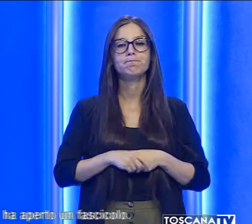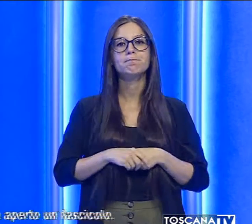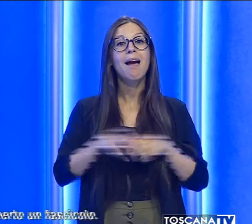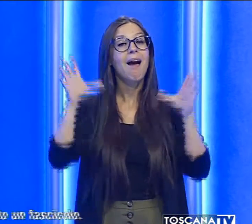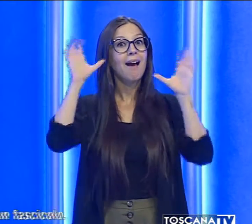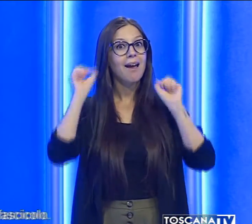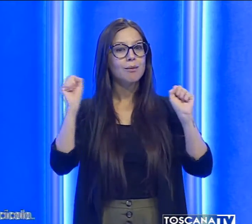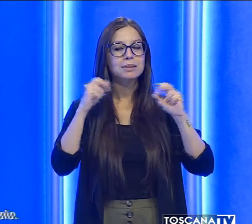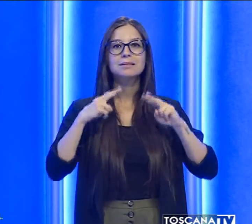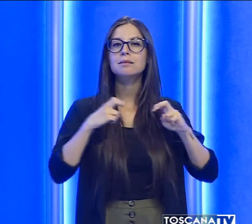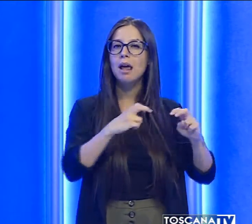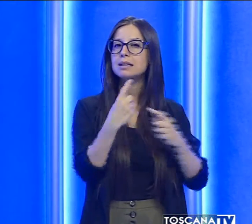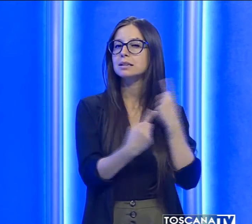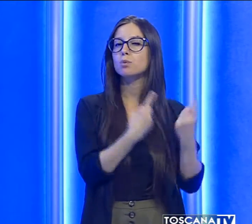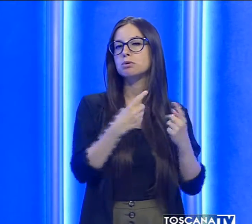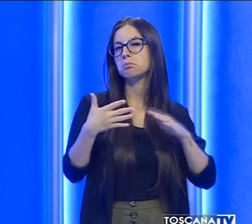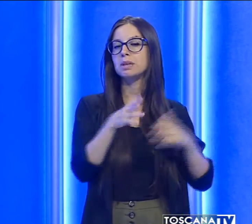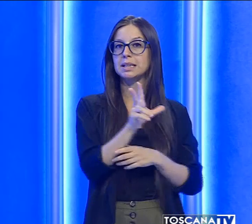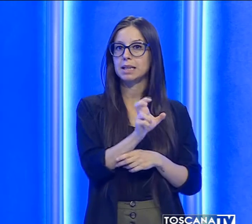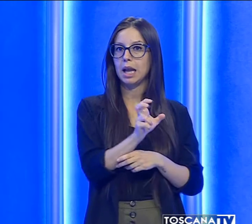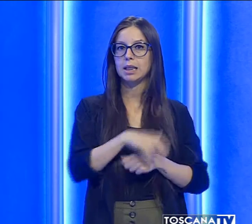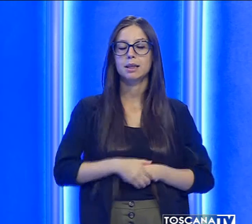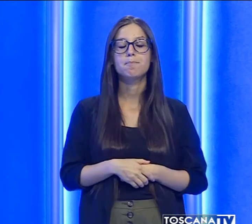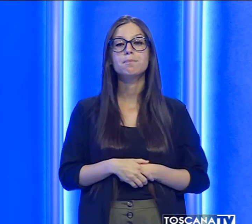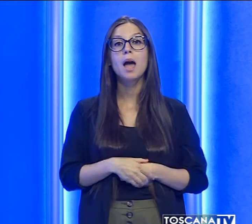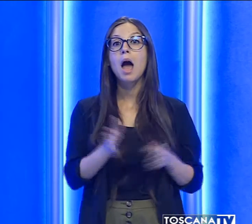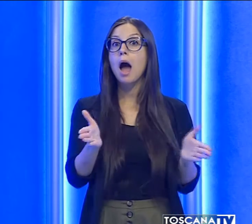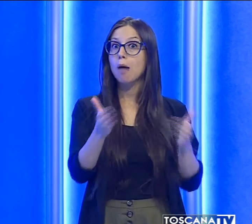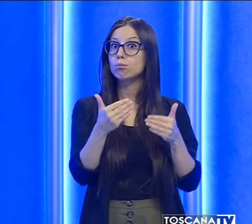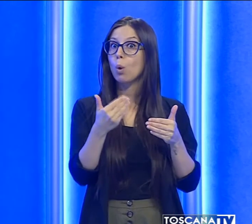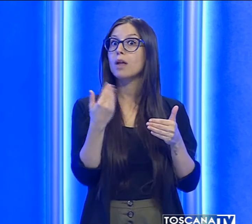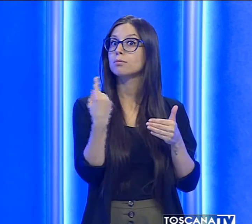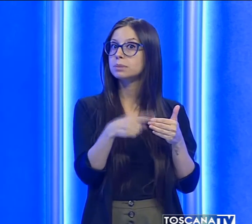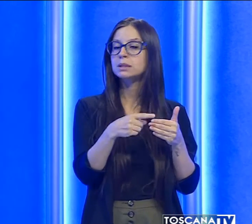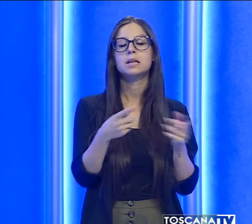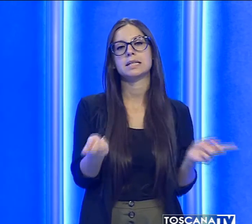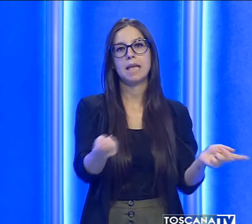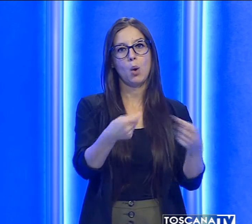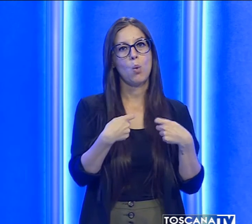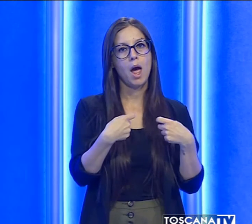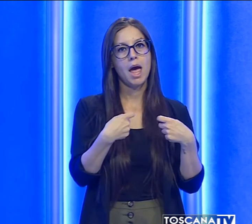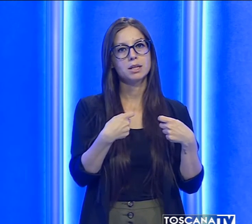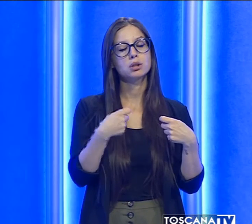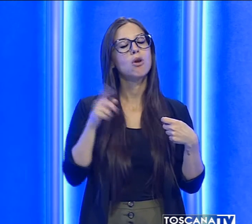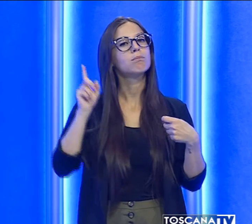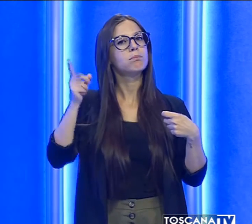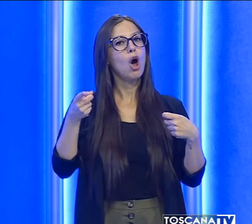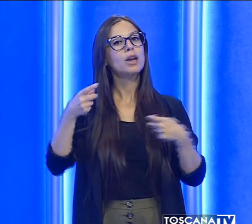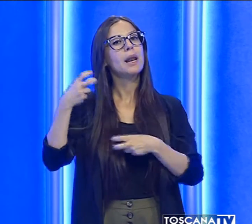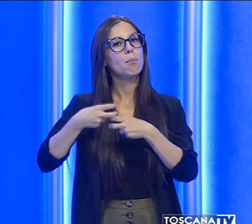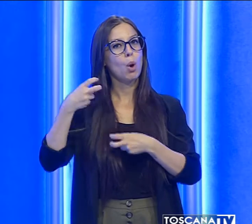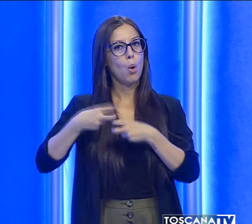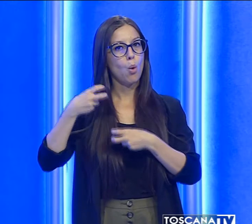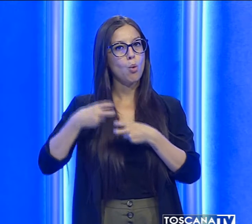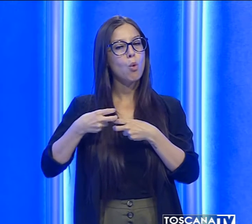carabinieri. Intanto l'ambulatorio è stato posto sotto sequestro su disposizione della procura